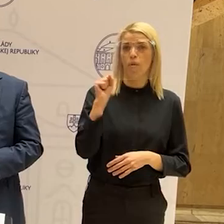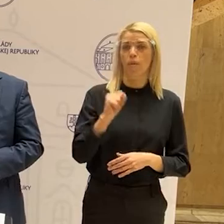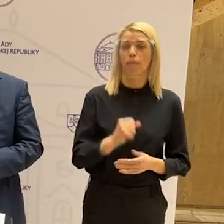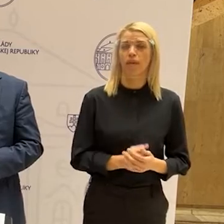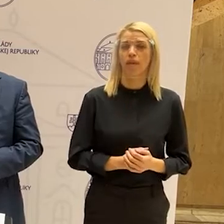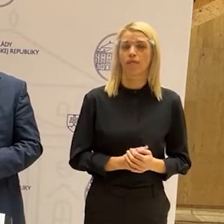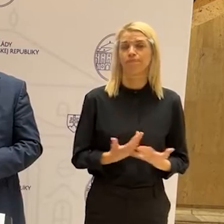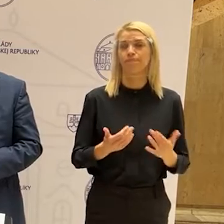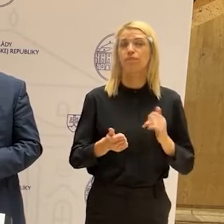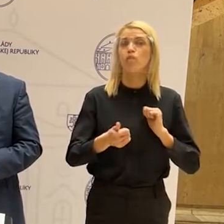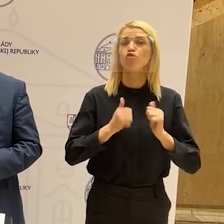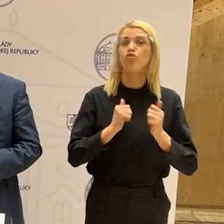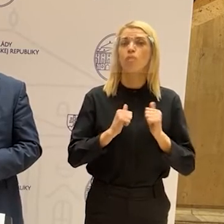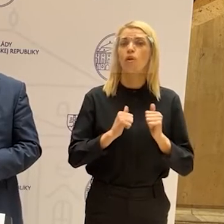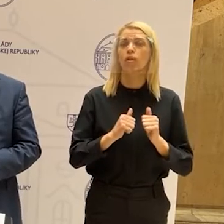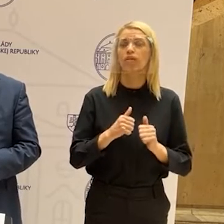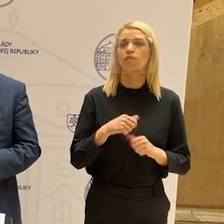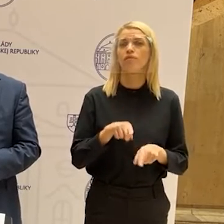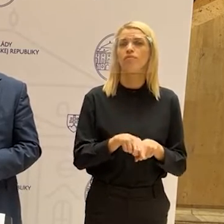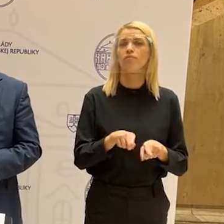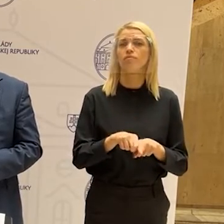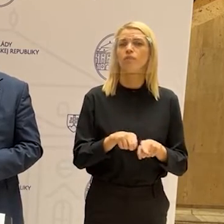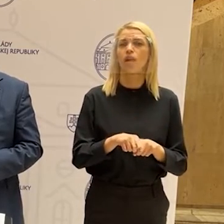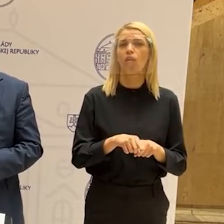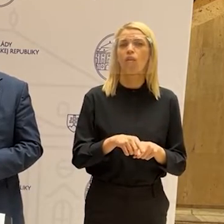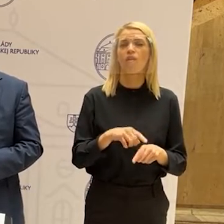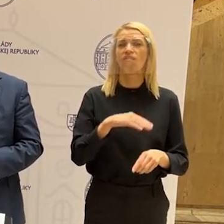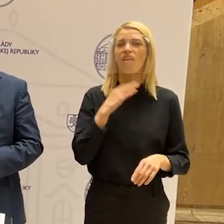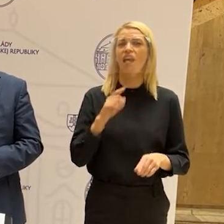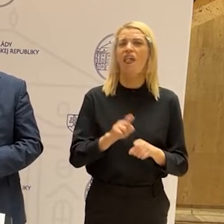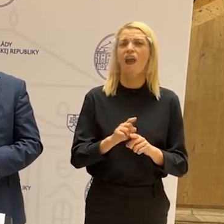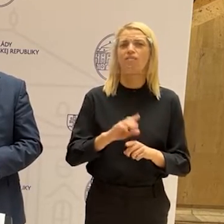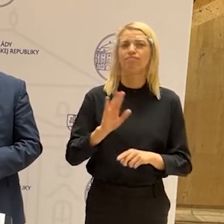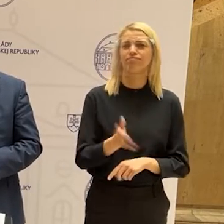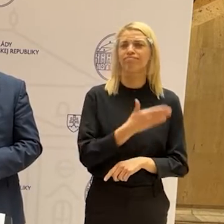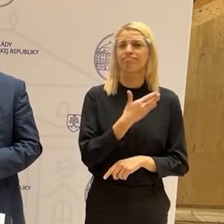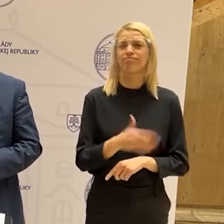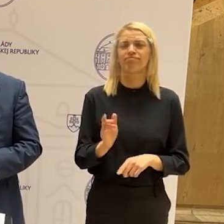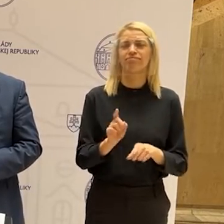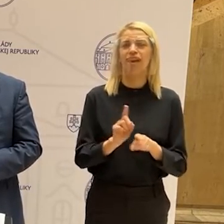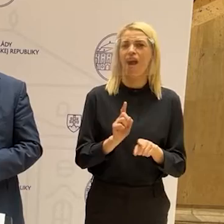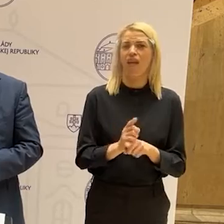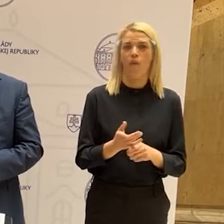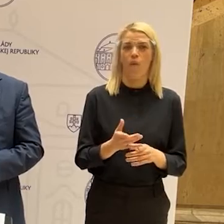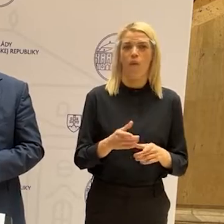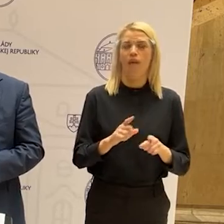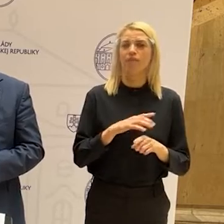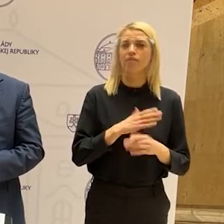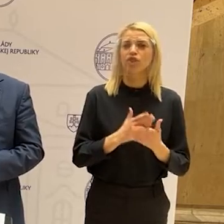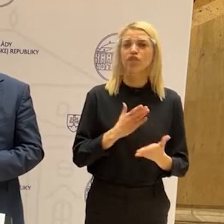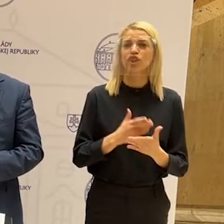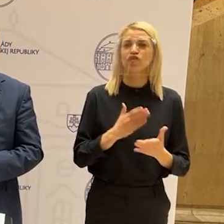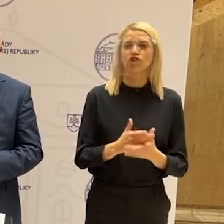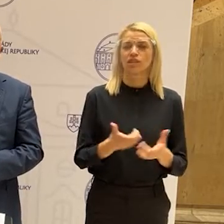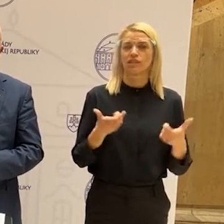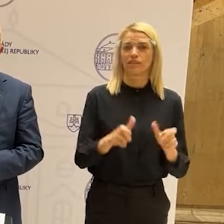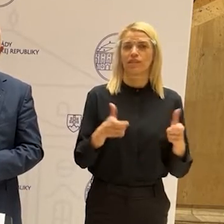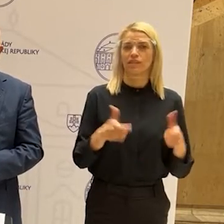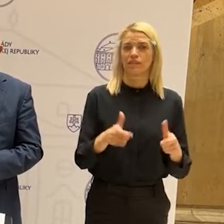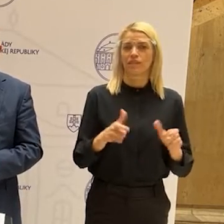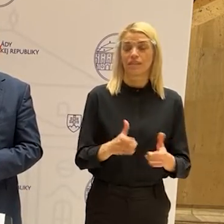šport dostal strašne veľa faciega, že je na čase, aby sa tento